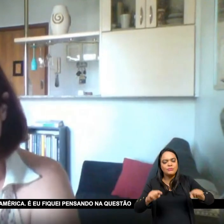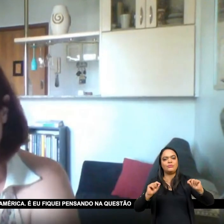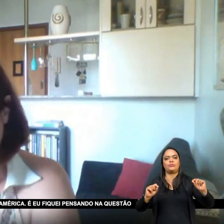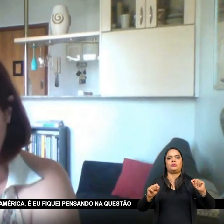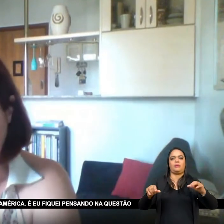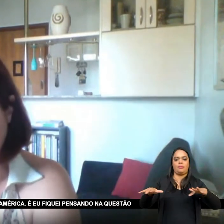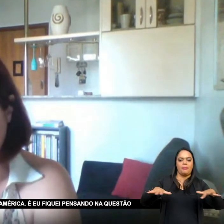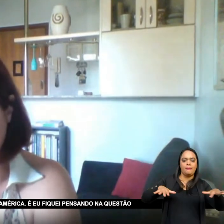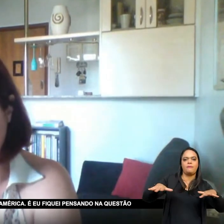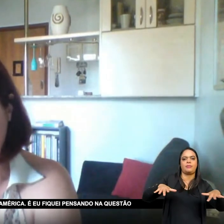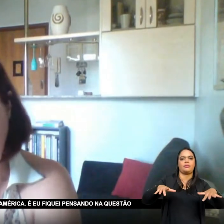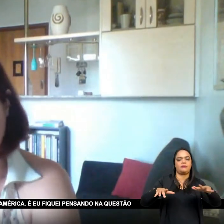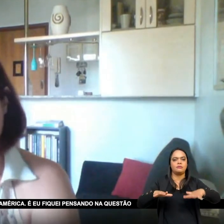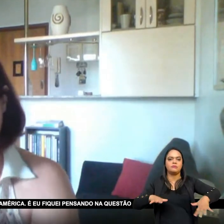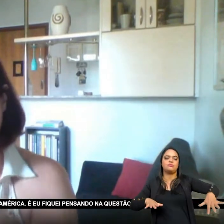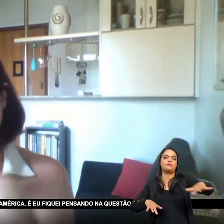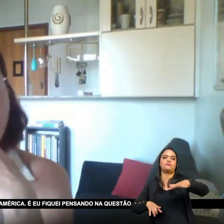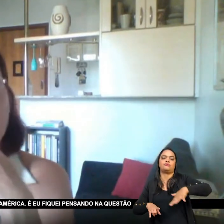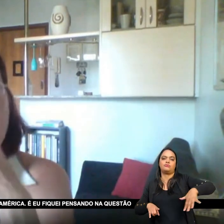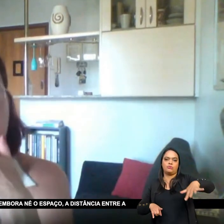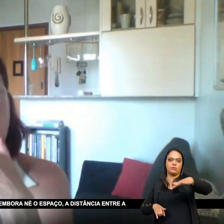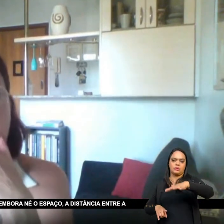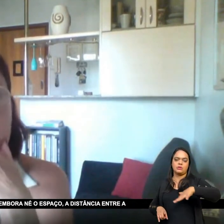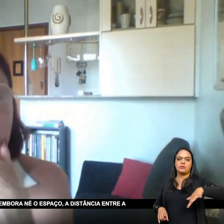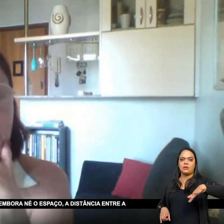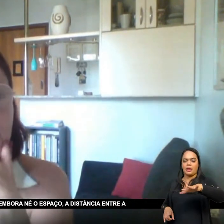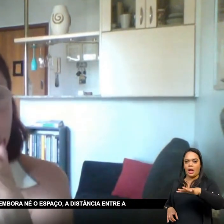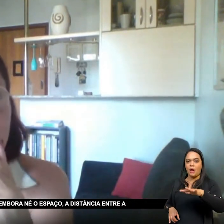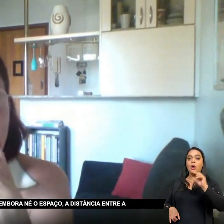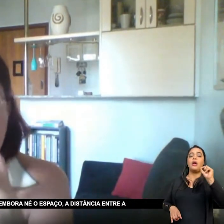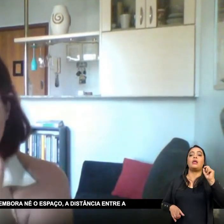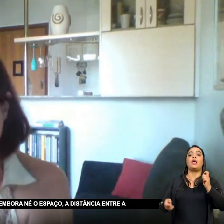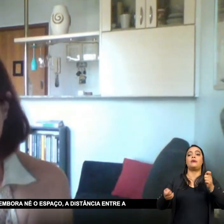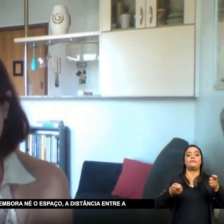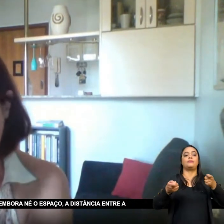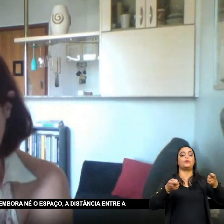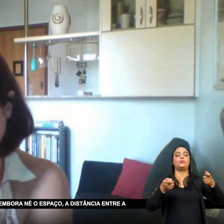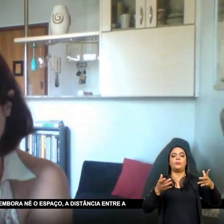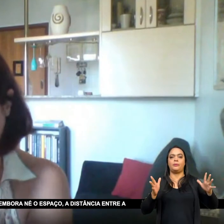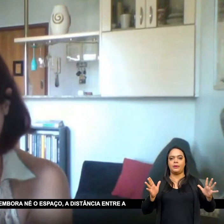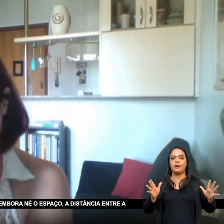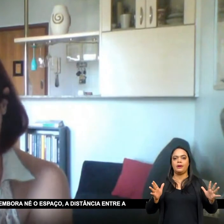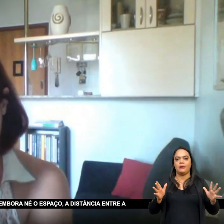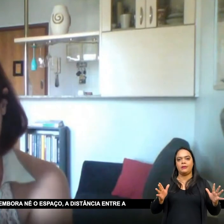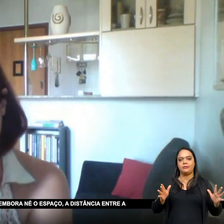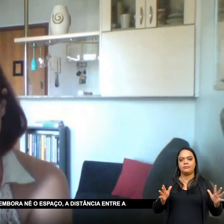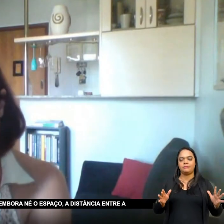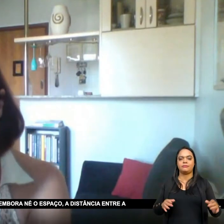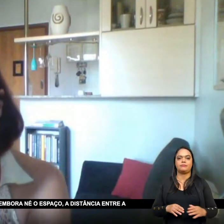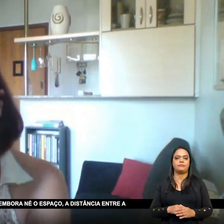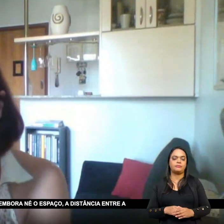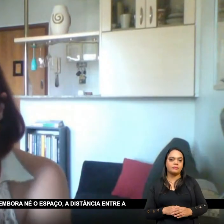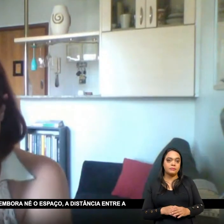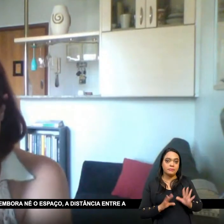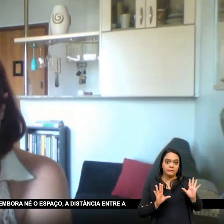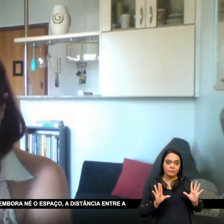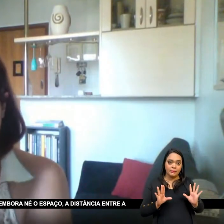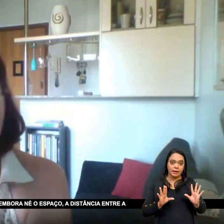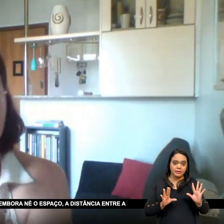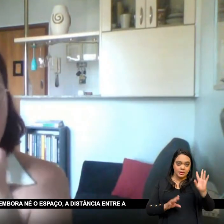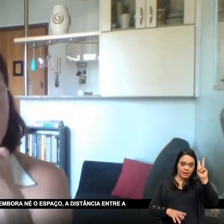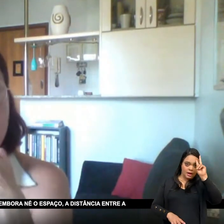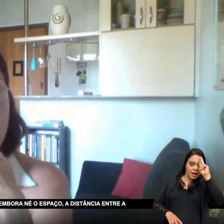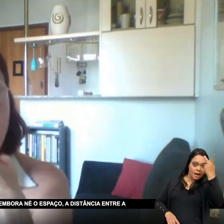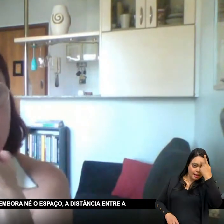Eu fiquei pensando Na questão Da independência De Cuba E Nas